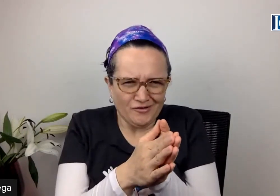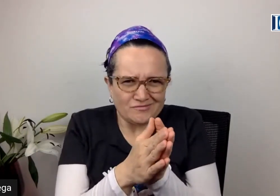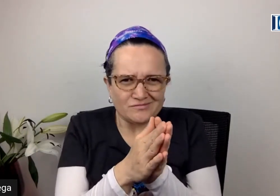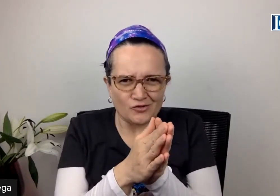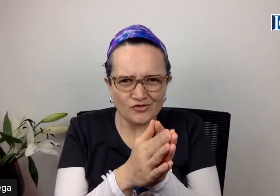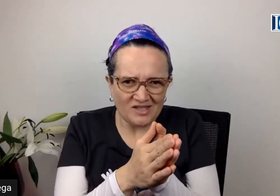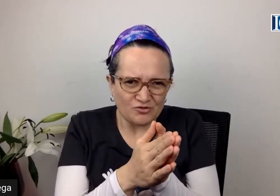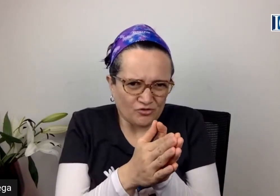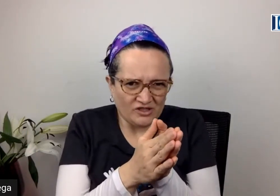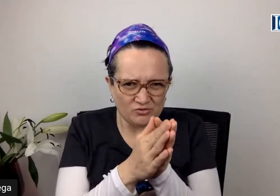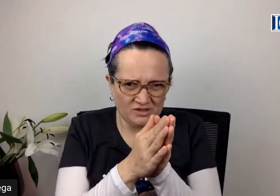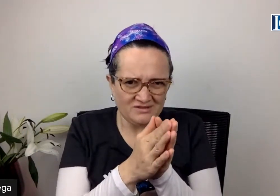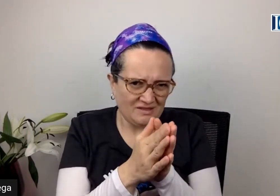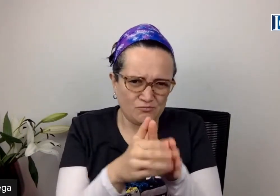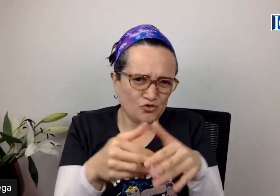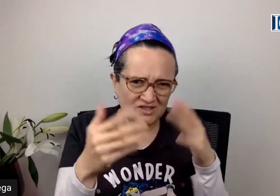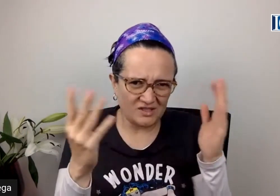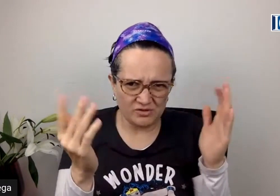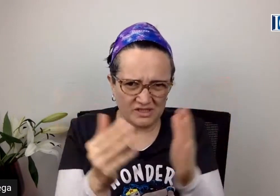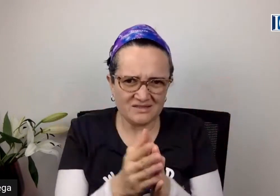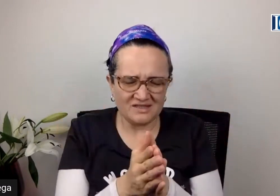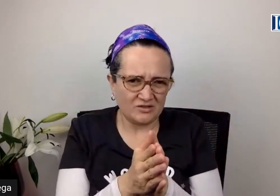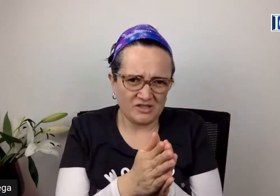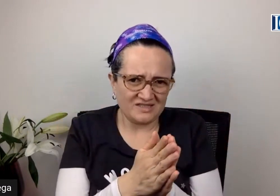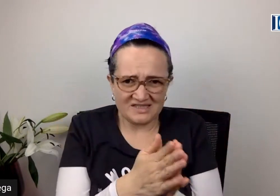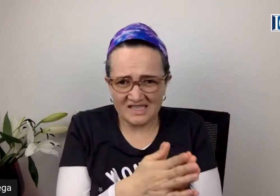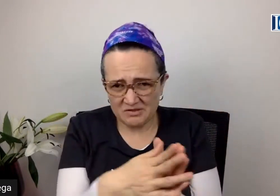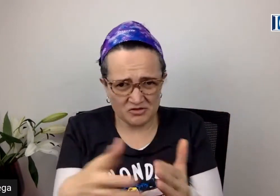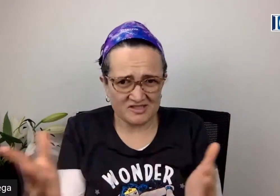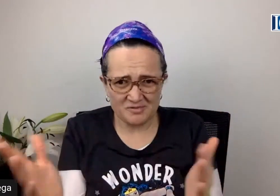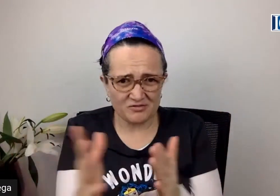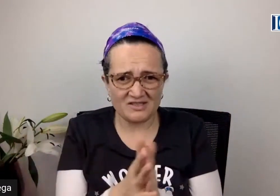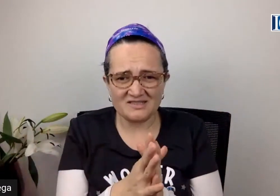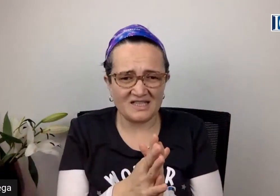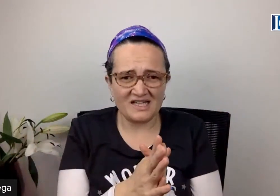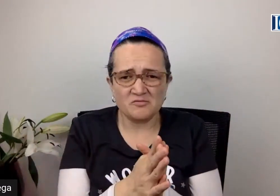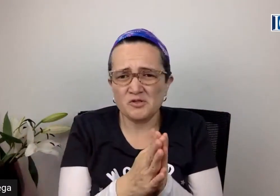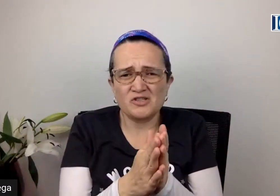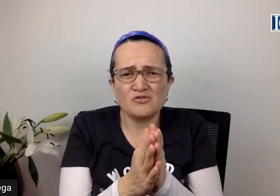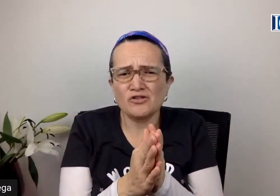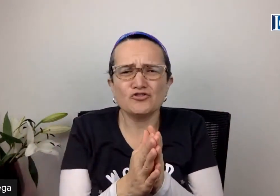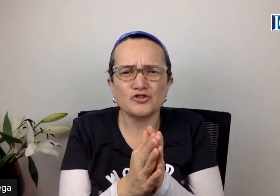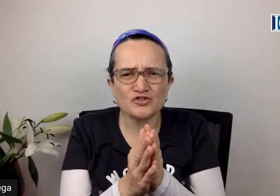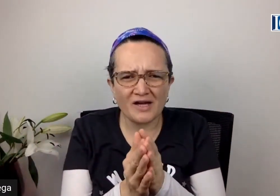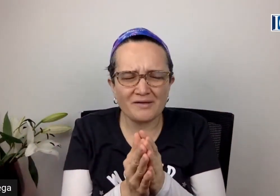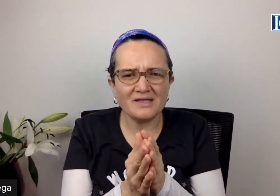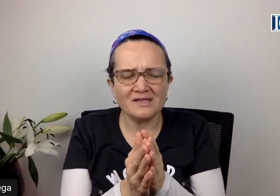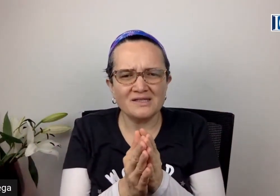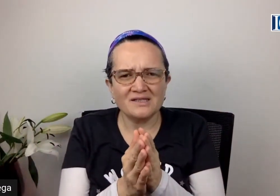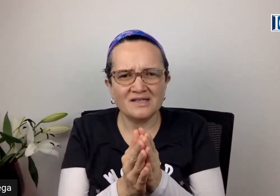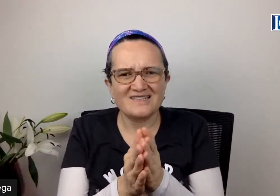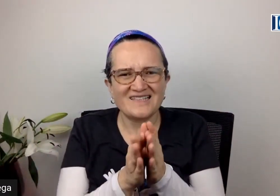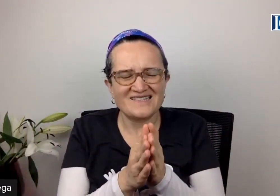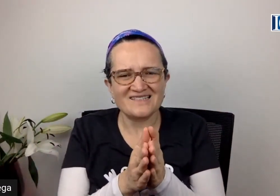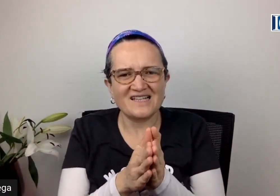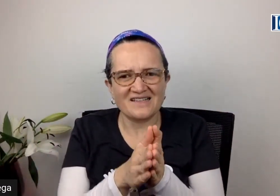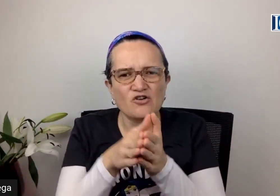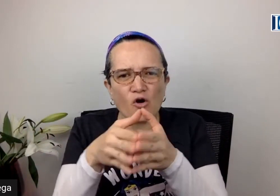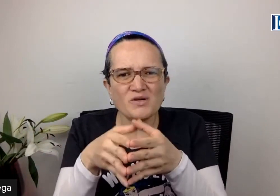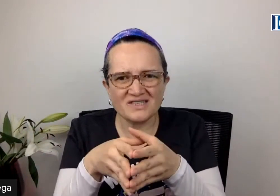Todos tenemos conjeturas. Hay muchas teorías. Hay teorías que siguen millones de personas acerca de eso, pero ninguno de nosotros sabe, a ciencia cierta, cómo es